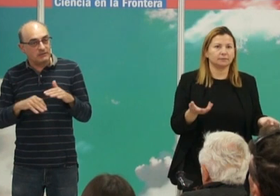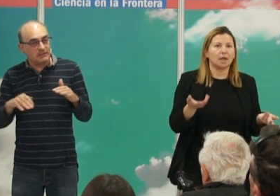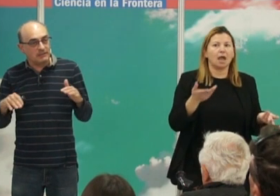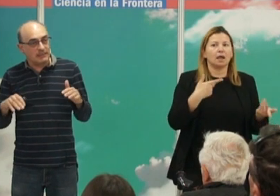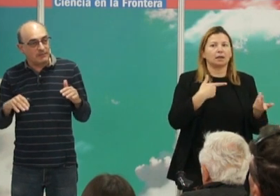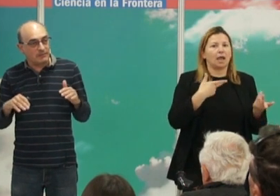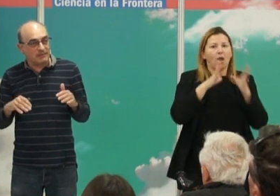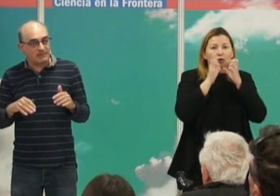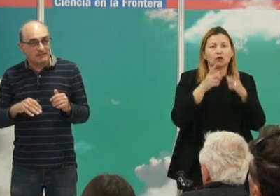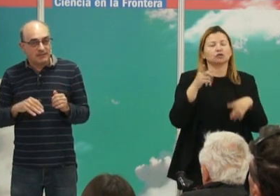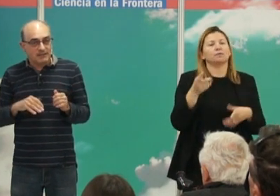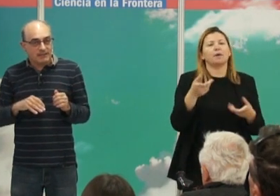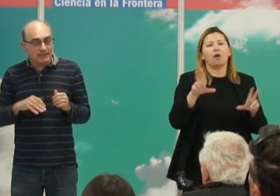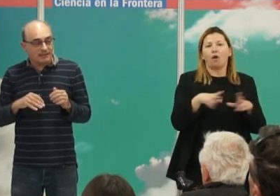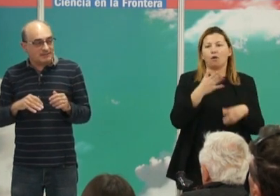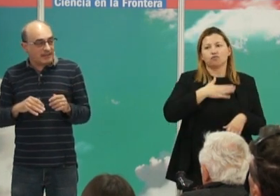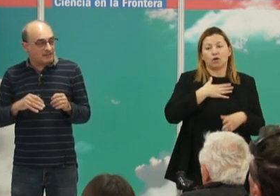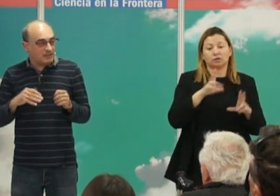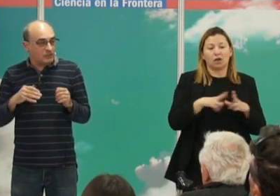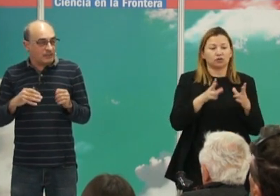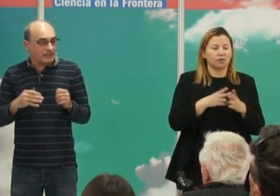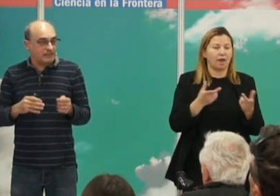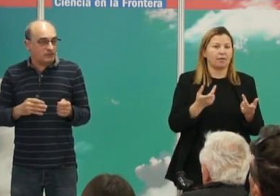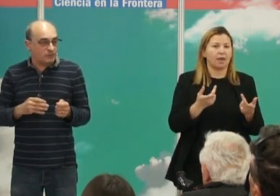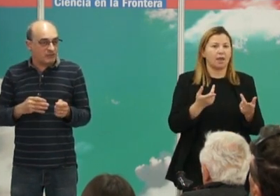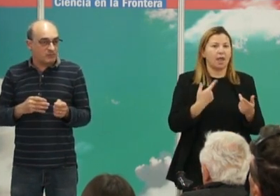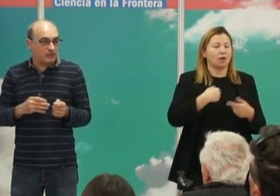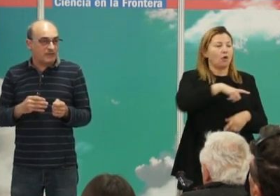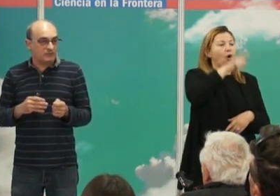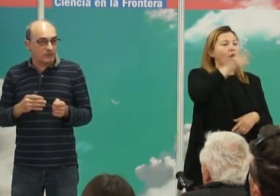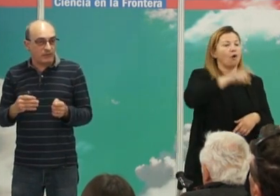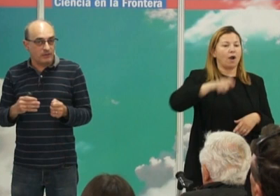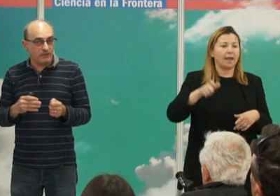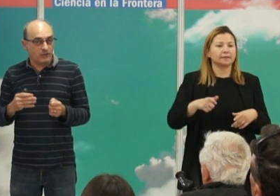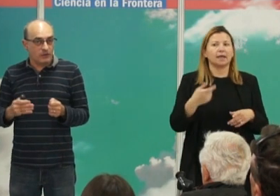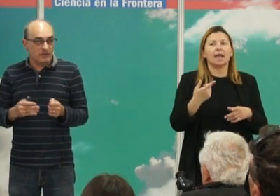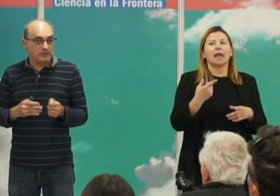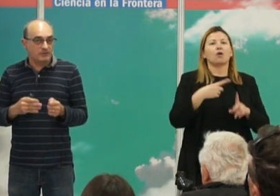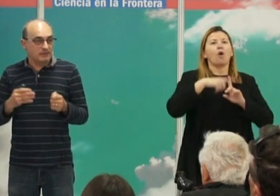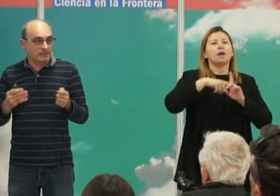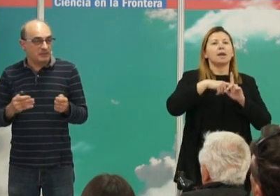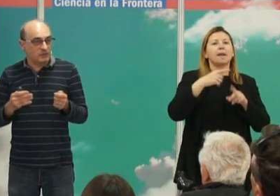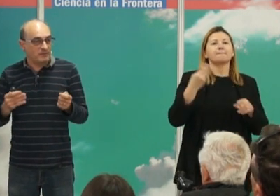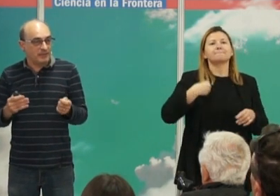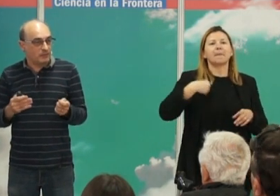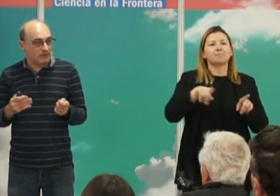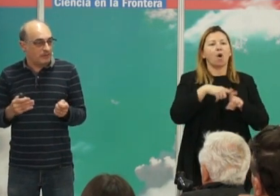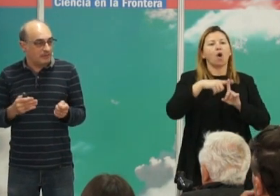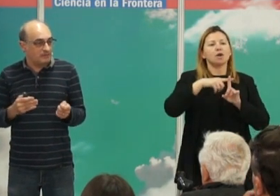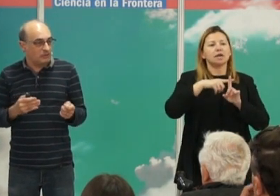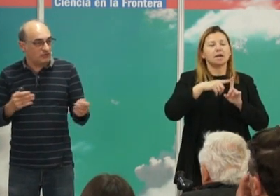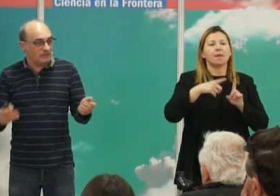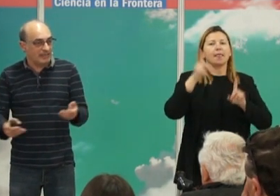parecido cada vez más la gente se casa con gente de su mismo nivel socio económico y el mismo nivel